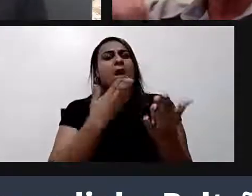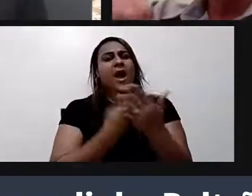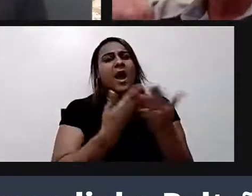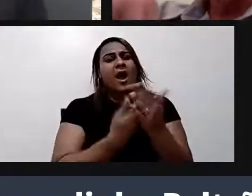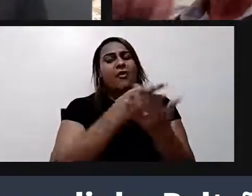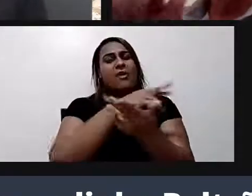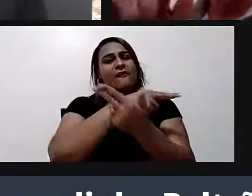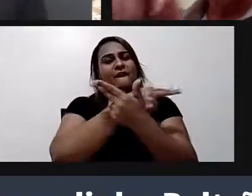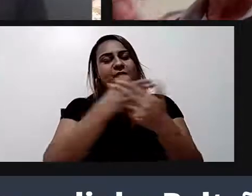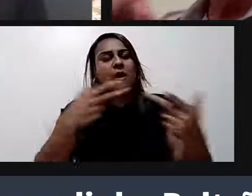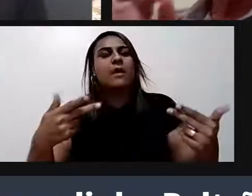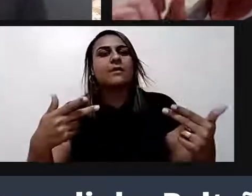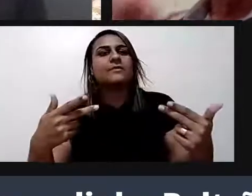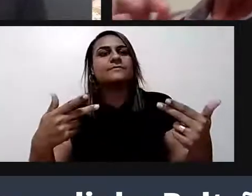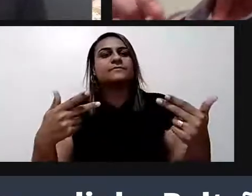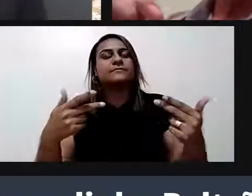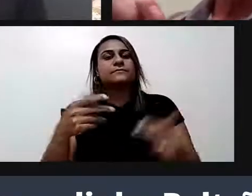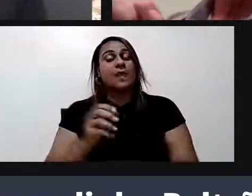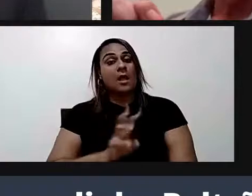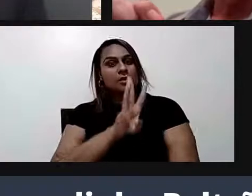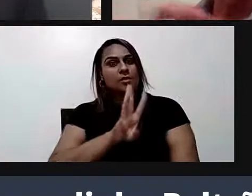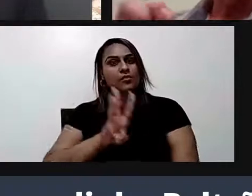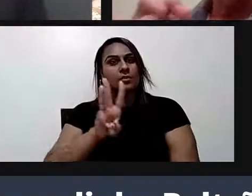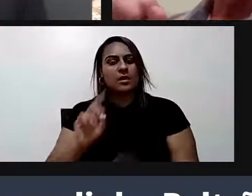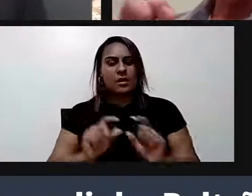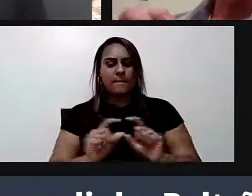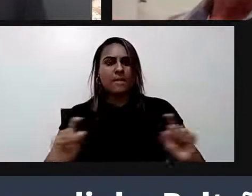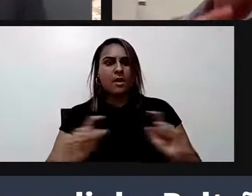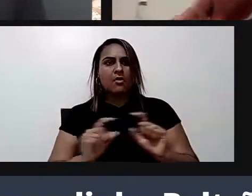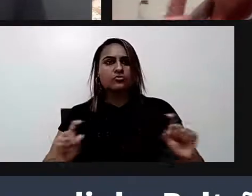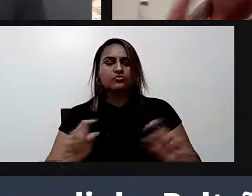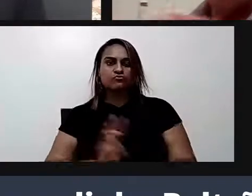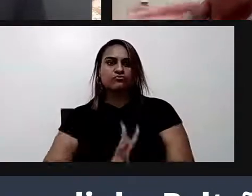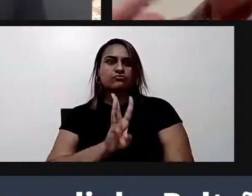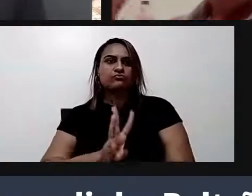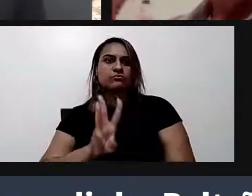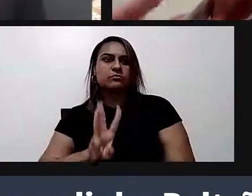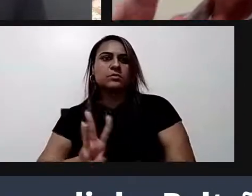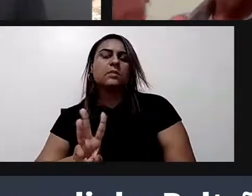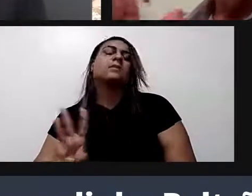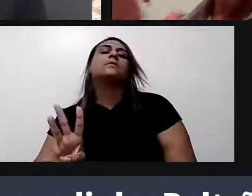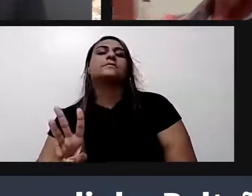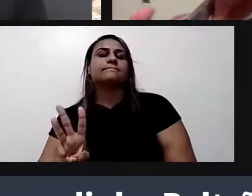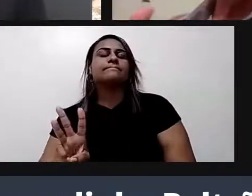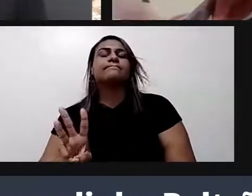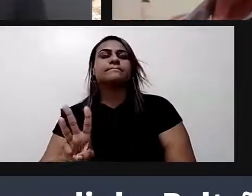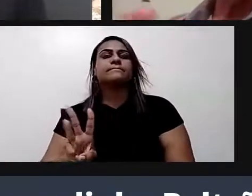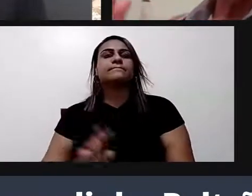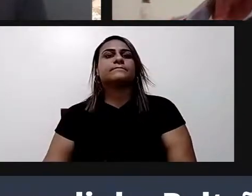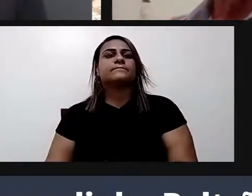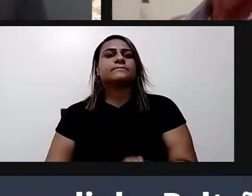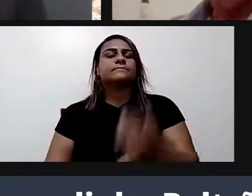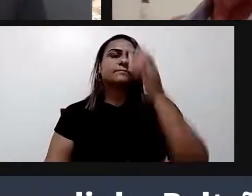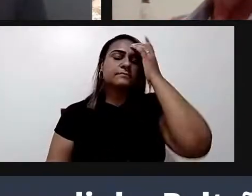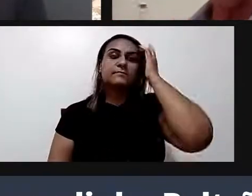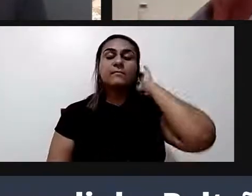vídeo tem um link para todas. Todas elas. Ainda digo mais. Já foram dadas umas 100. Você pode